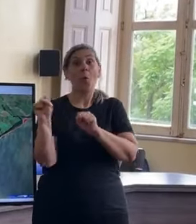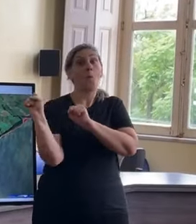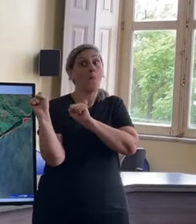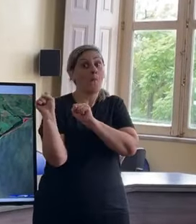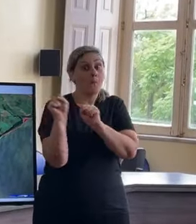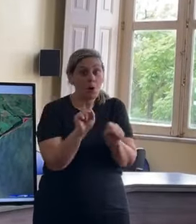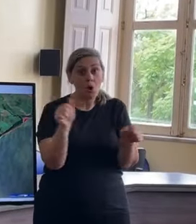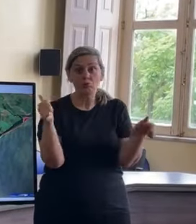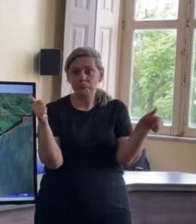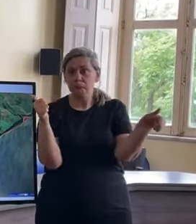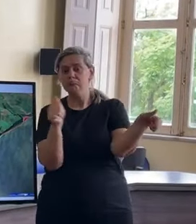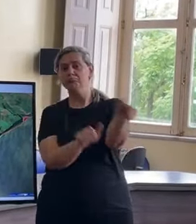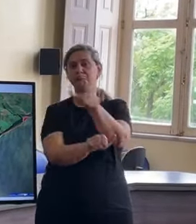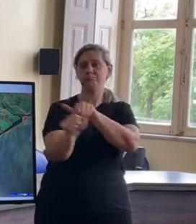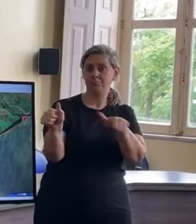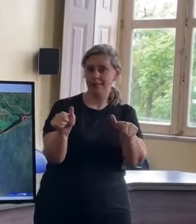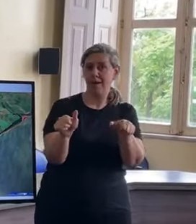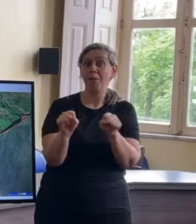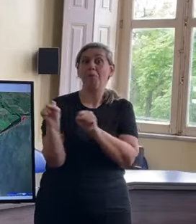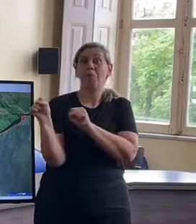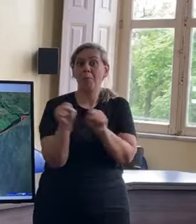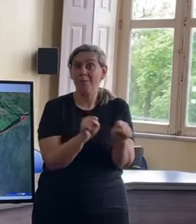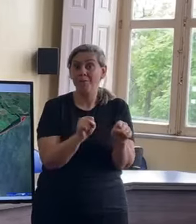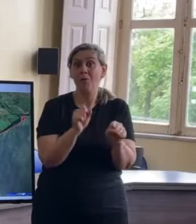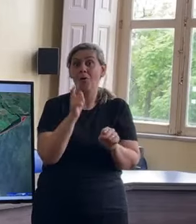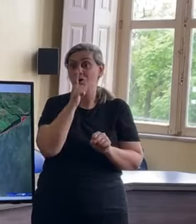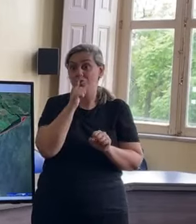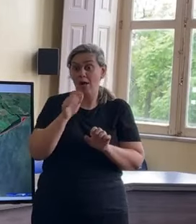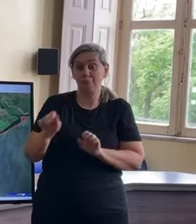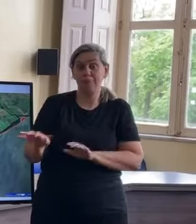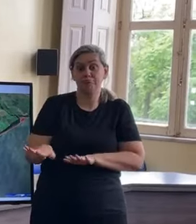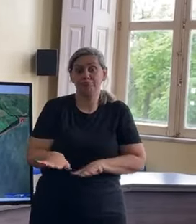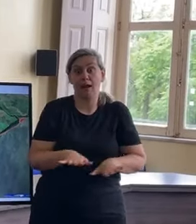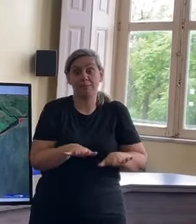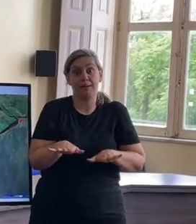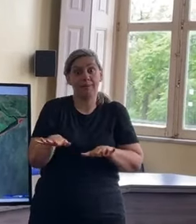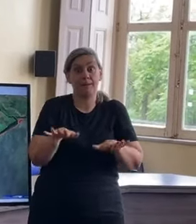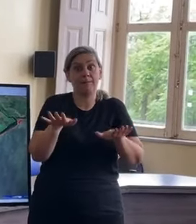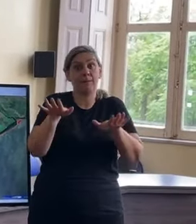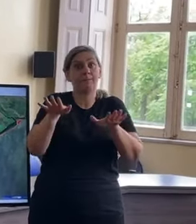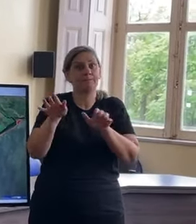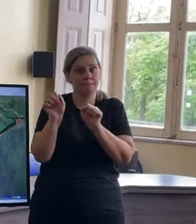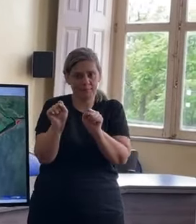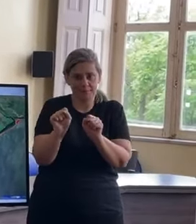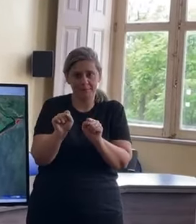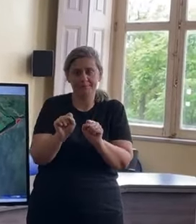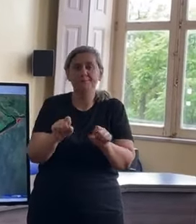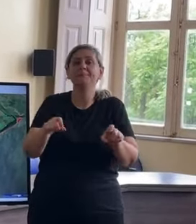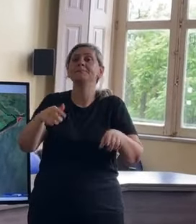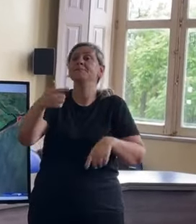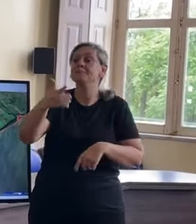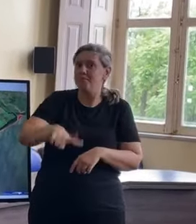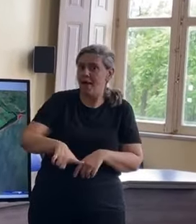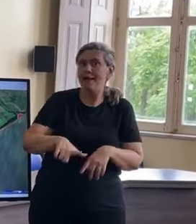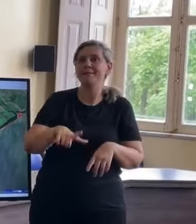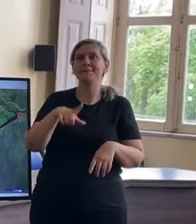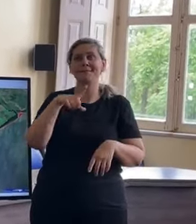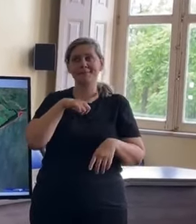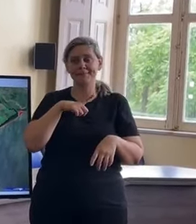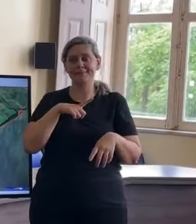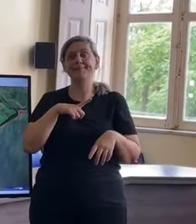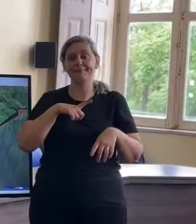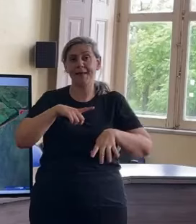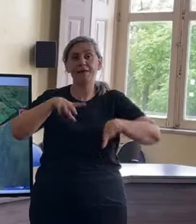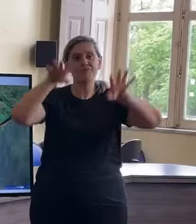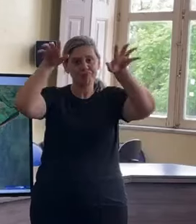extravasamento, de um aumento de volume, é ainda maior. Somado a isso, temos previsão de chuva. Em torno de